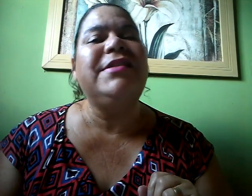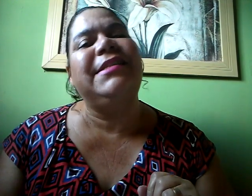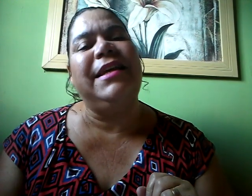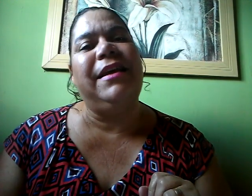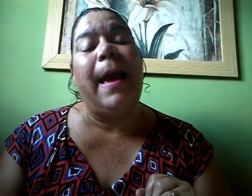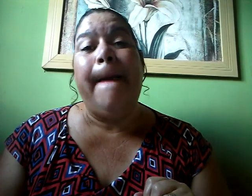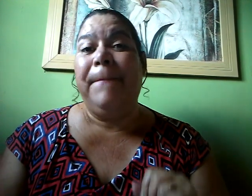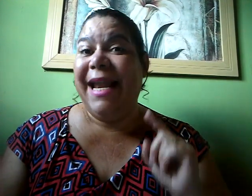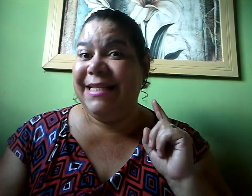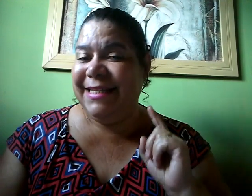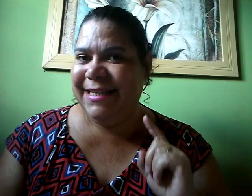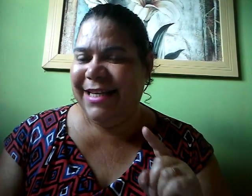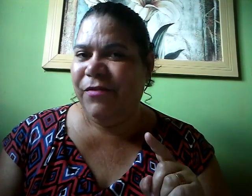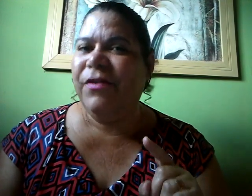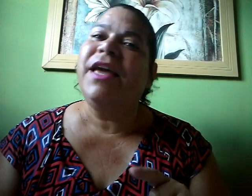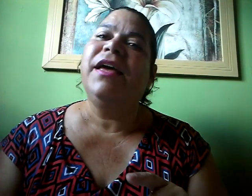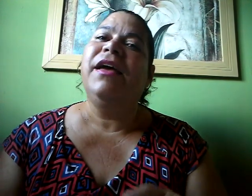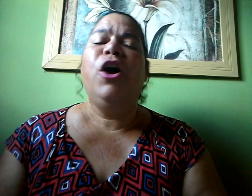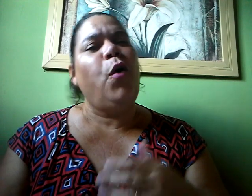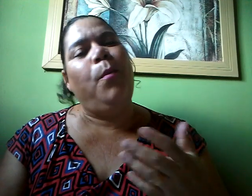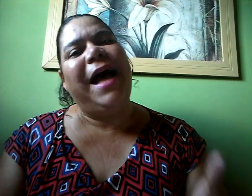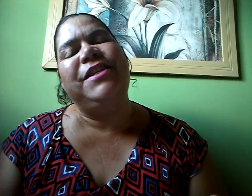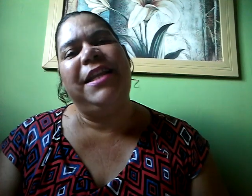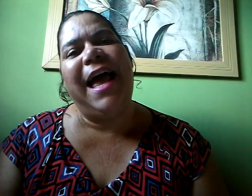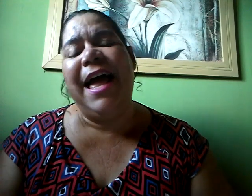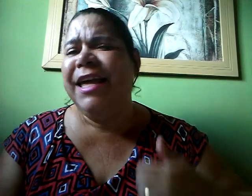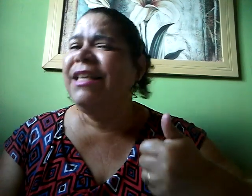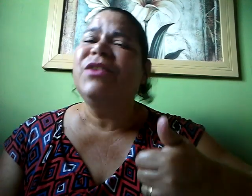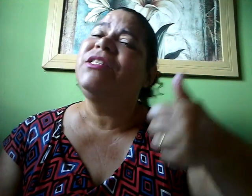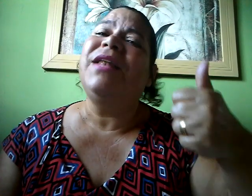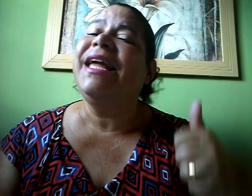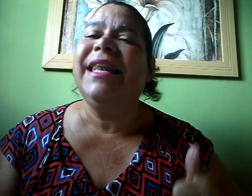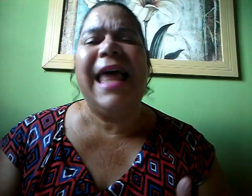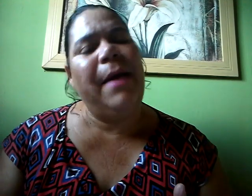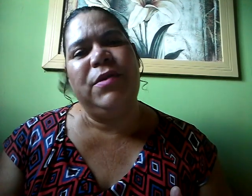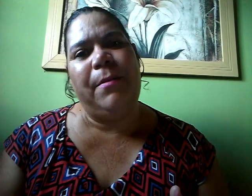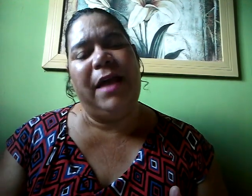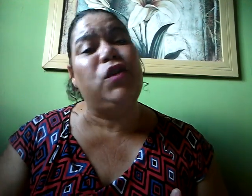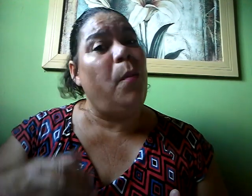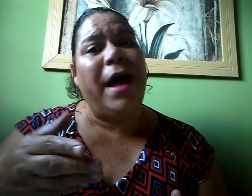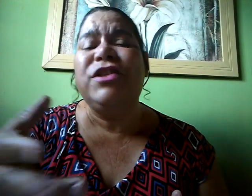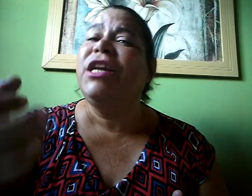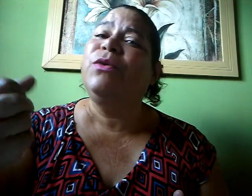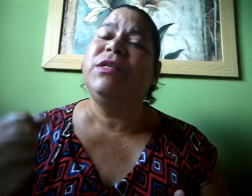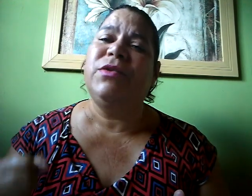você Para se inscrever Compartilhar E dê o seu like lá Meus amados Compartilhe com seus